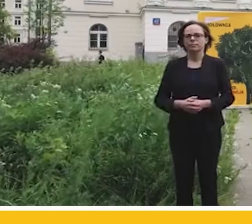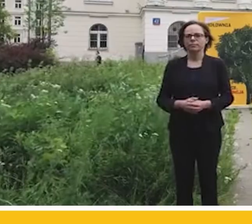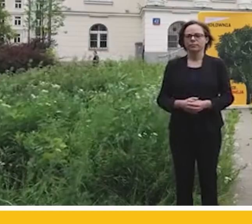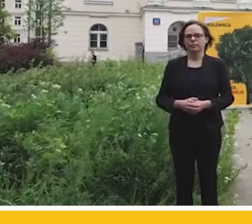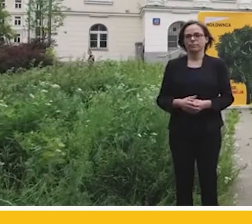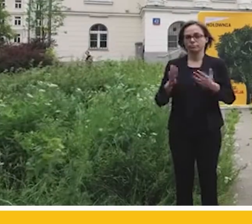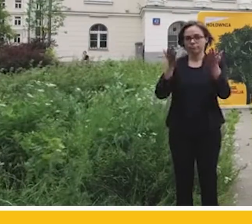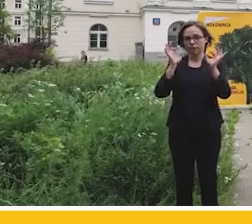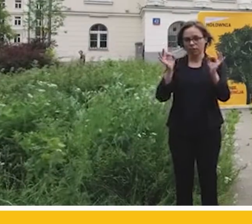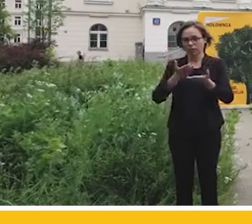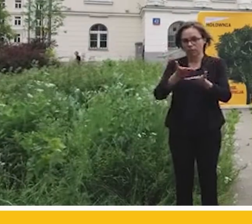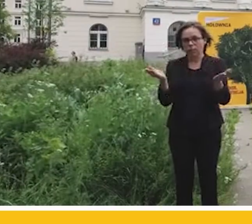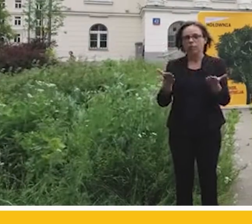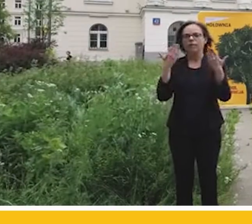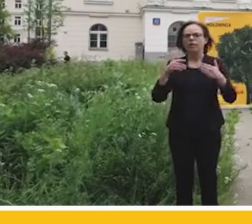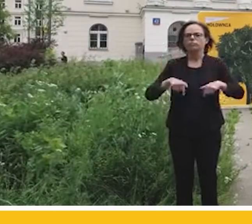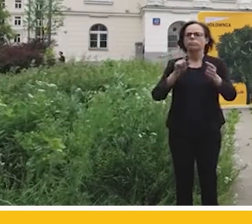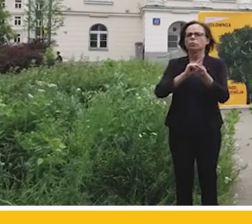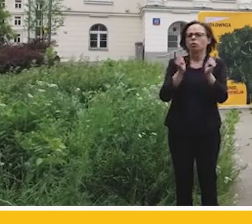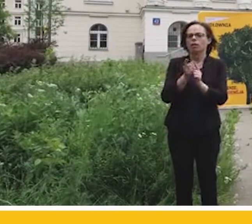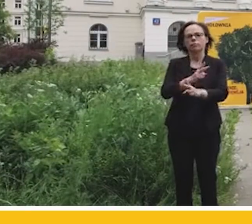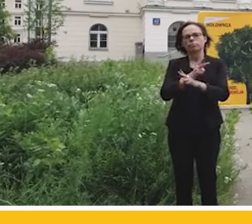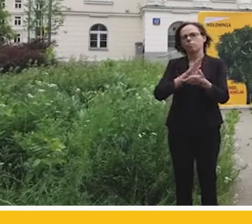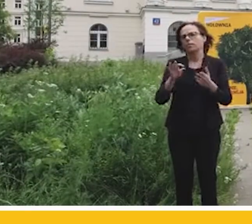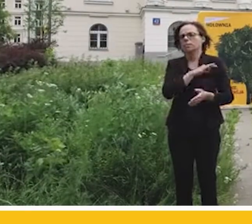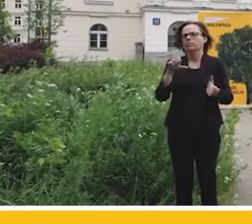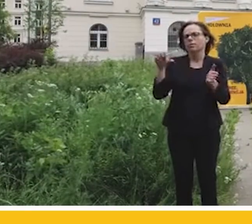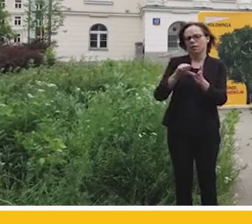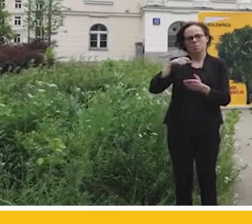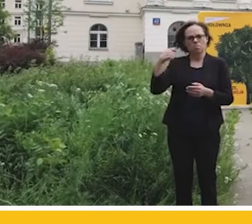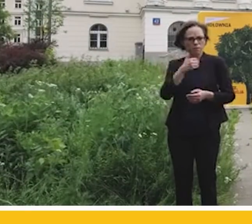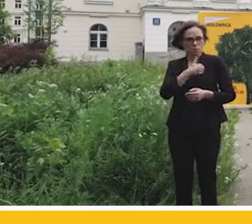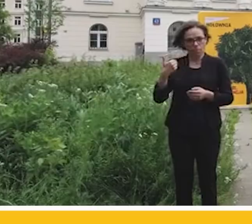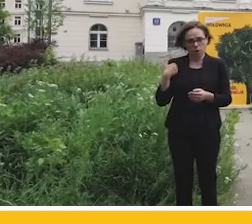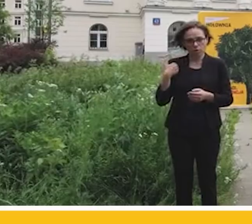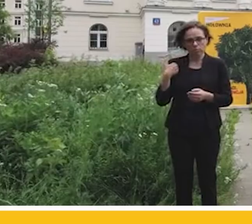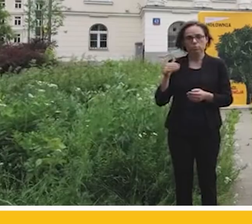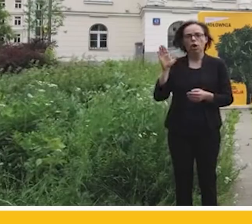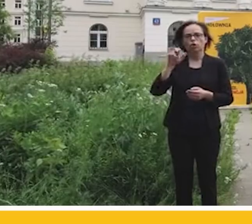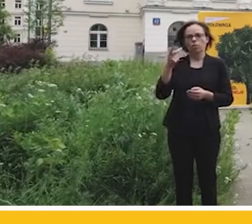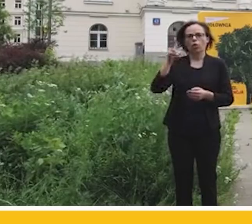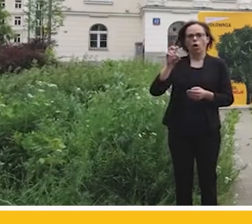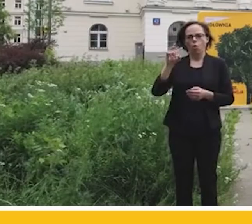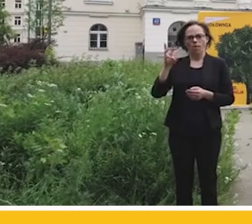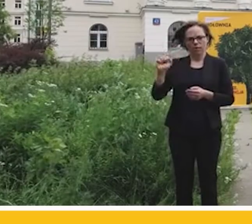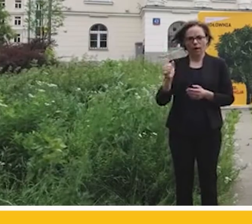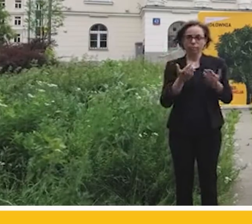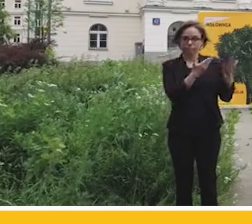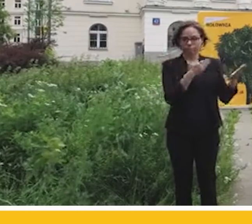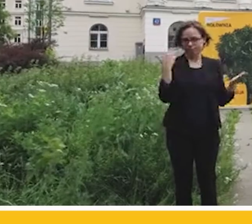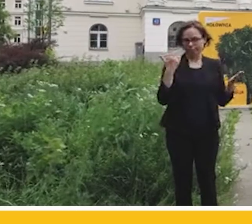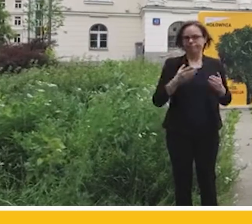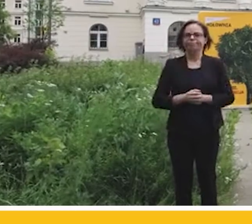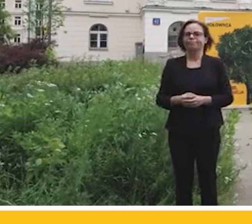Dzień dobry Państwu. Witam na spotkaniu z niezależnym, bezpartyjnym kandydatem na prezydenta Rzeczypospolitej, Szymonem Hołownią. Oddaję głos